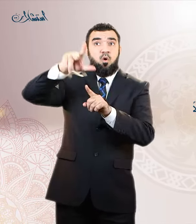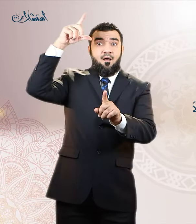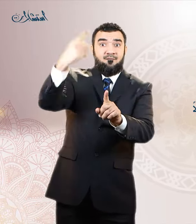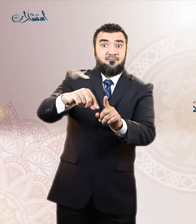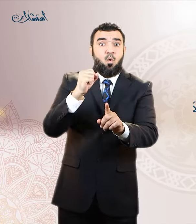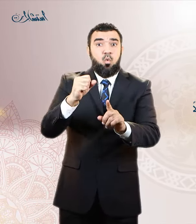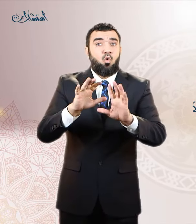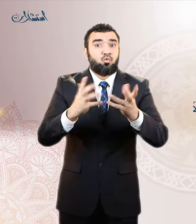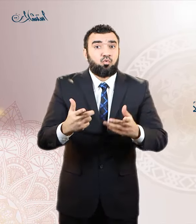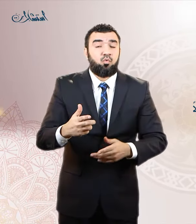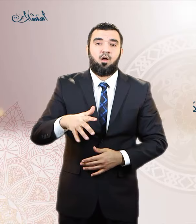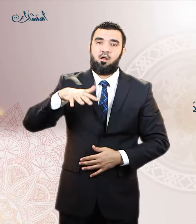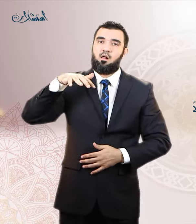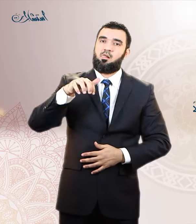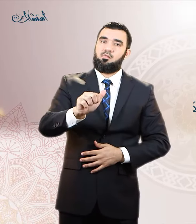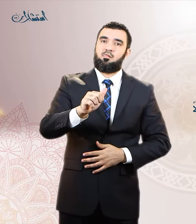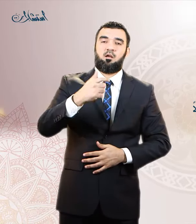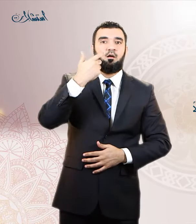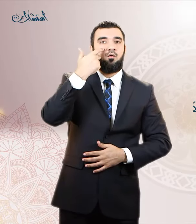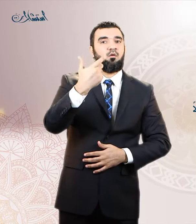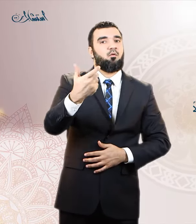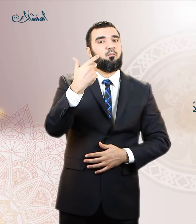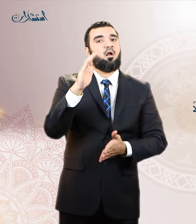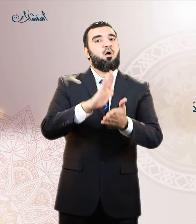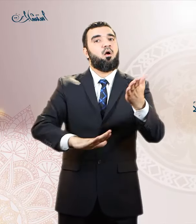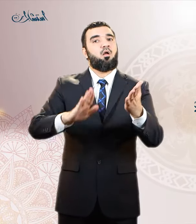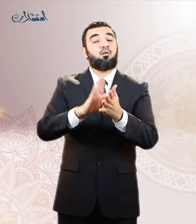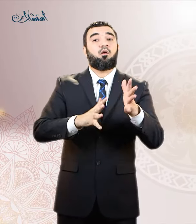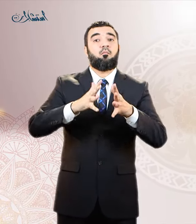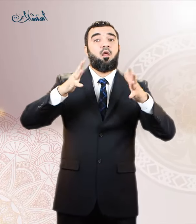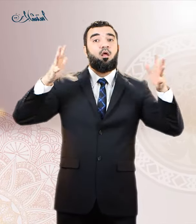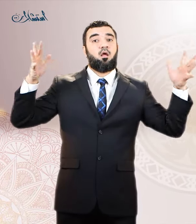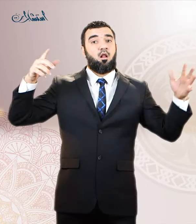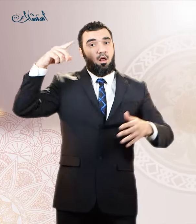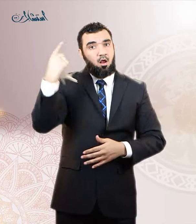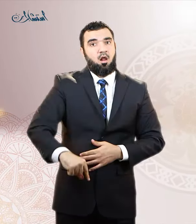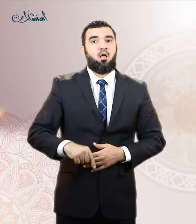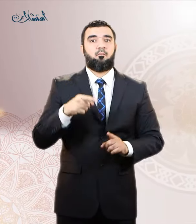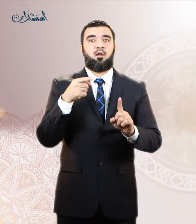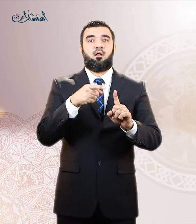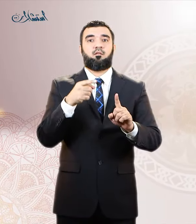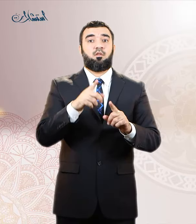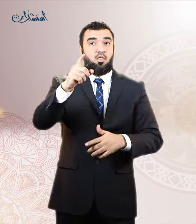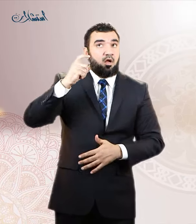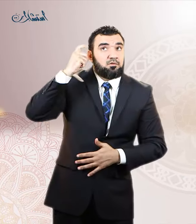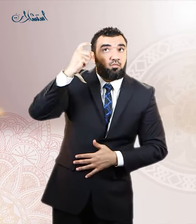وهي جريمة الزنا والعياذ بالله تعالى فان هذه الوساوس الشيطانية